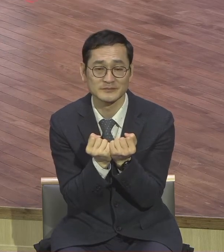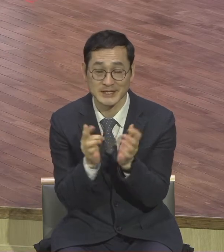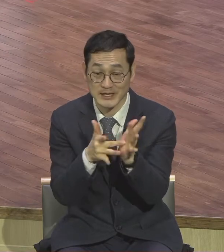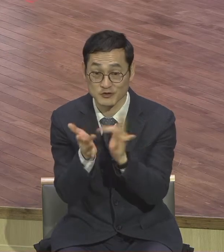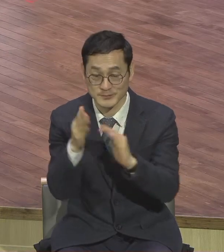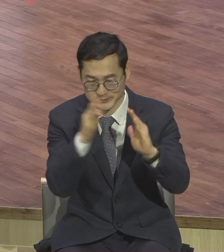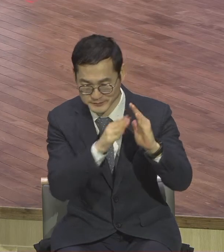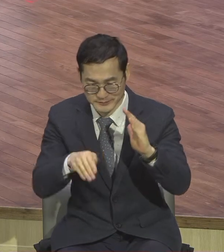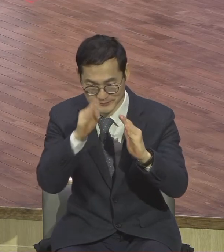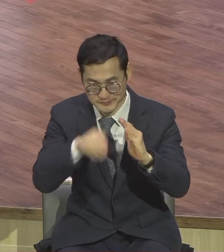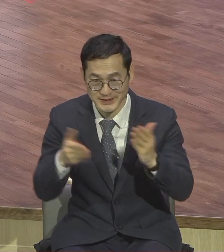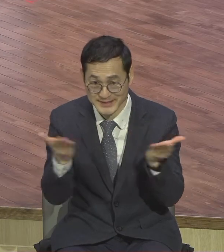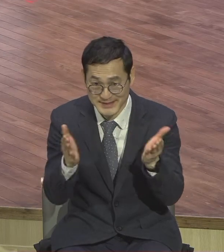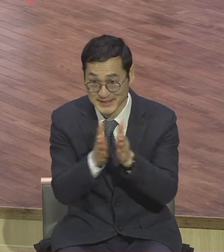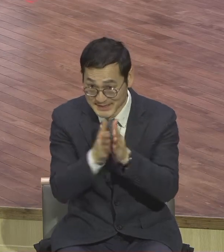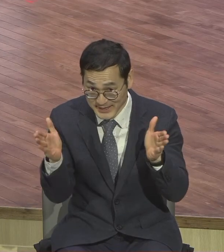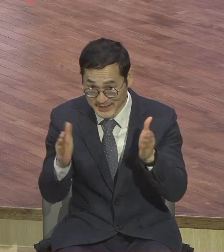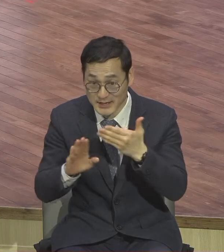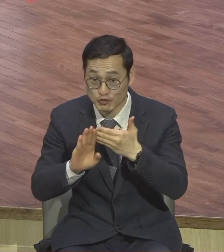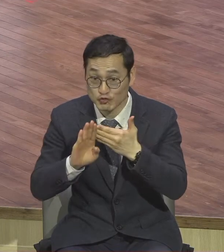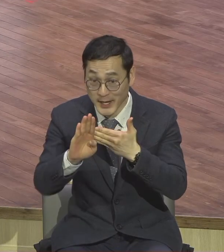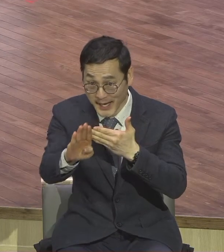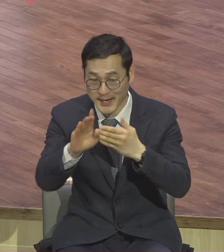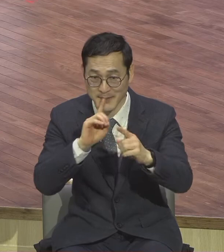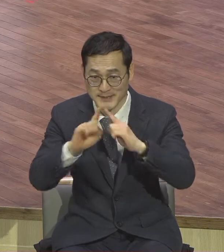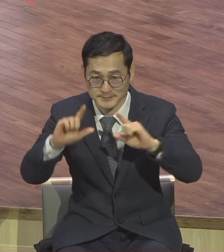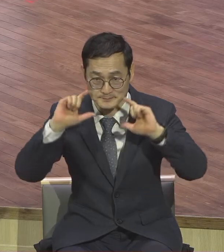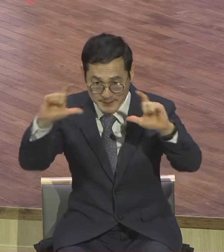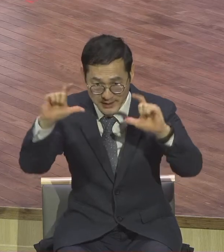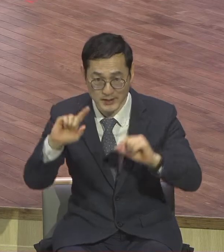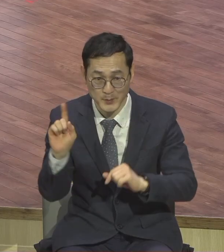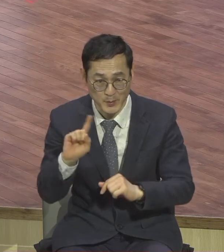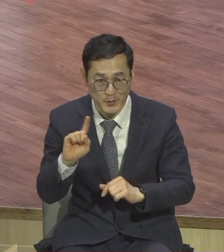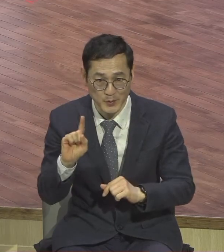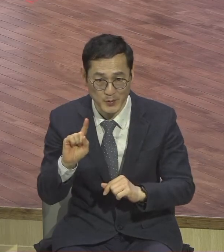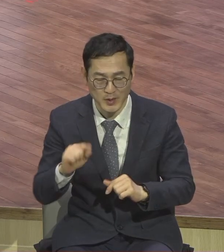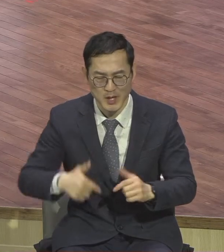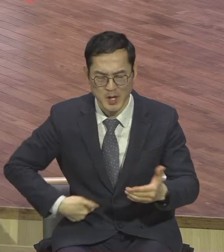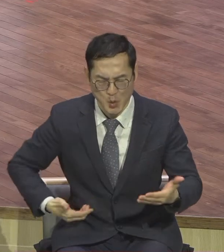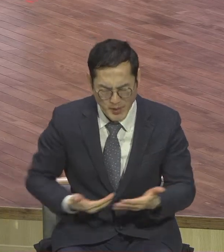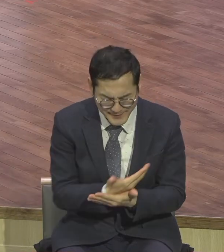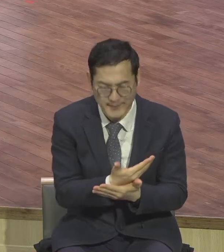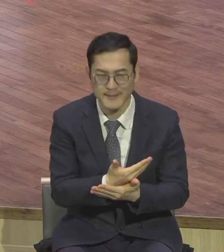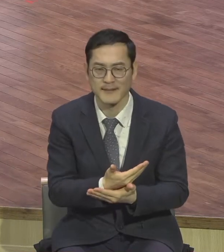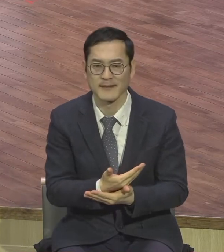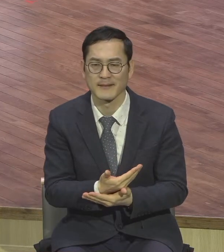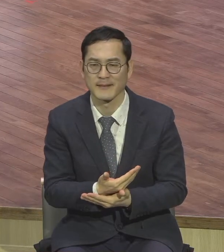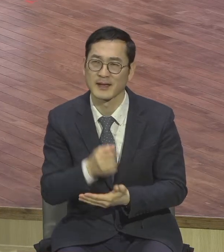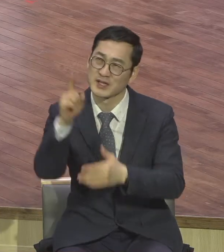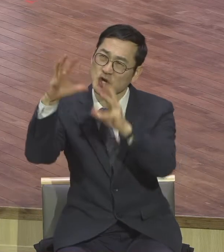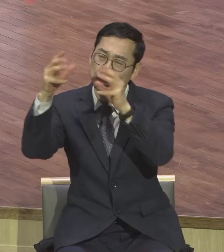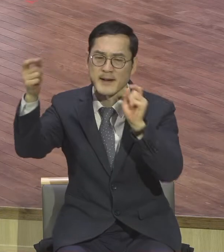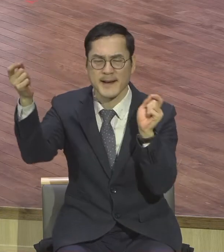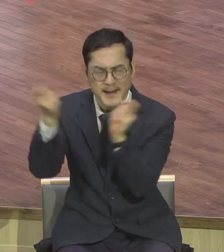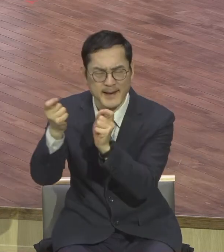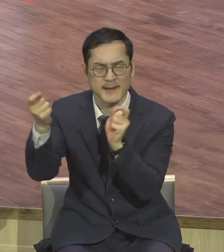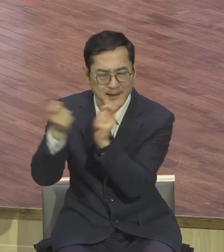이후에 선포하신 말씀이 뭐냐. 회개하라. 천국이 가까이 왔다.